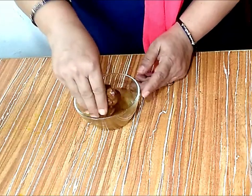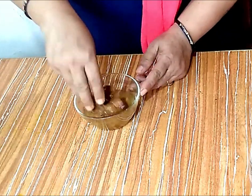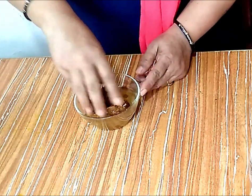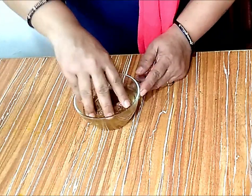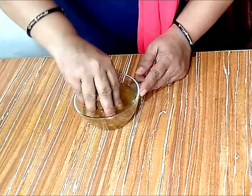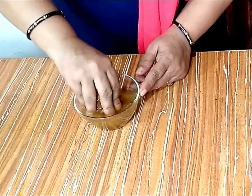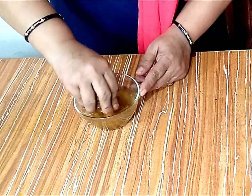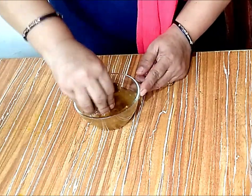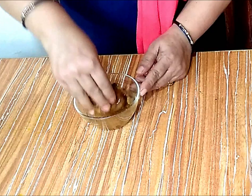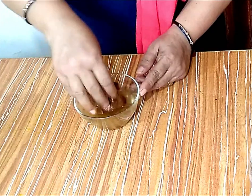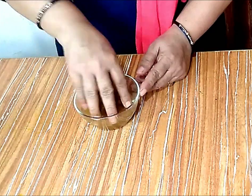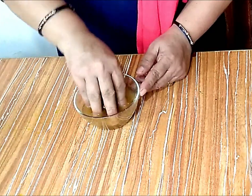निकाल लेंगे